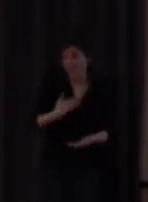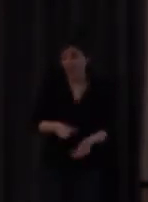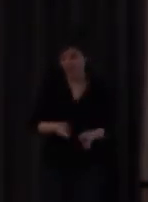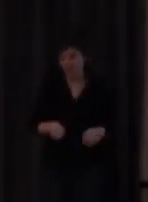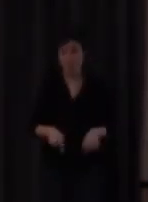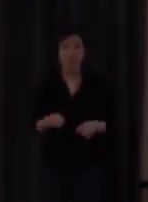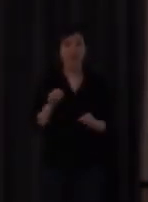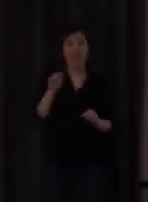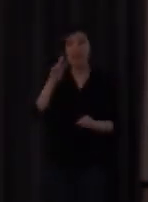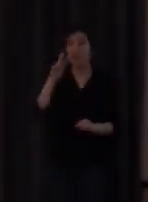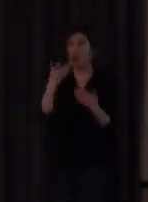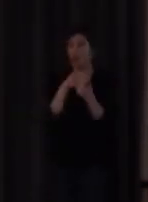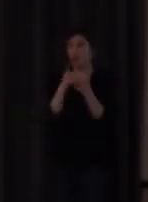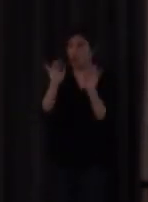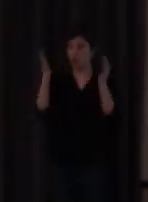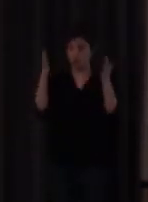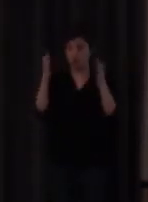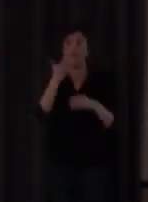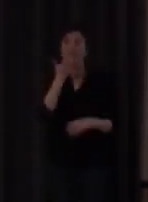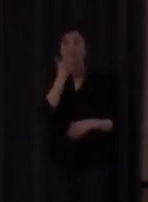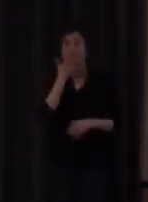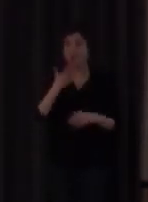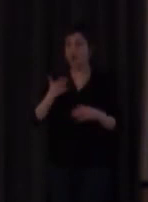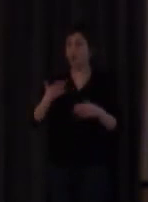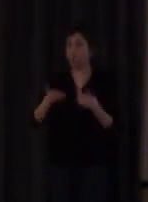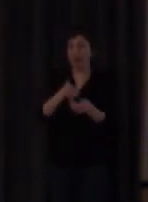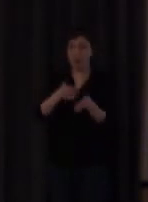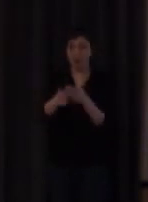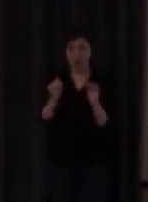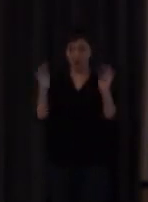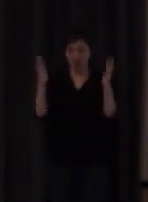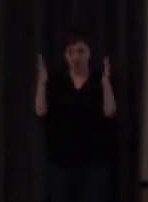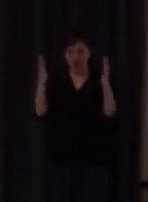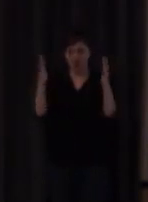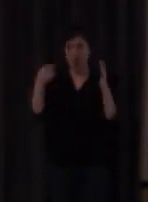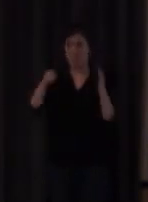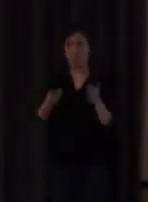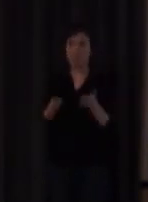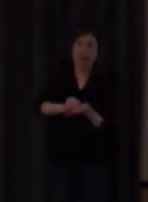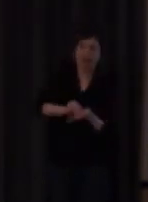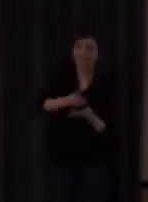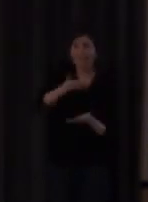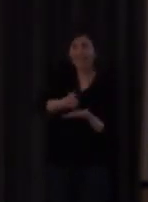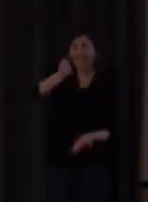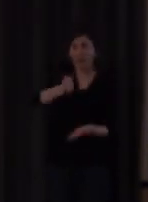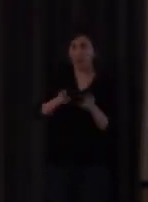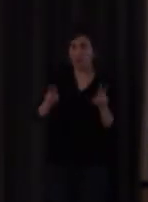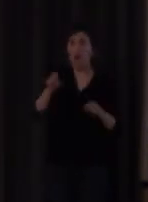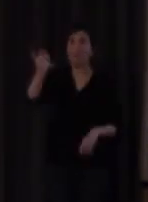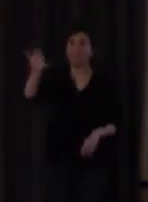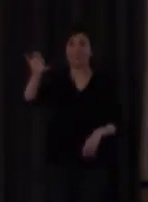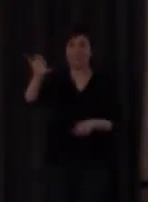la bimanualidad cuando los signos son manuales se incorpora otro símbolo que es una S